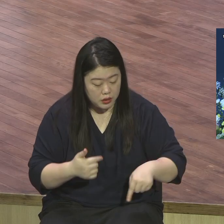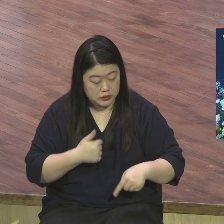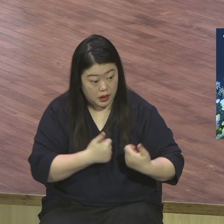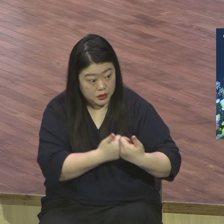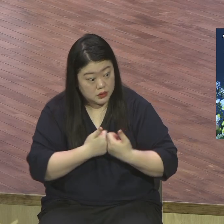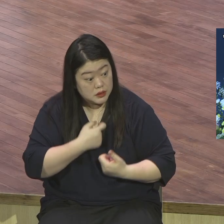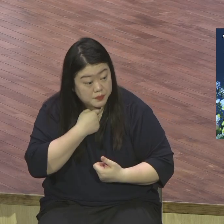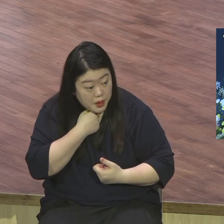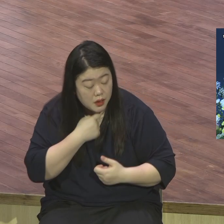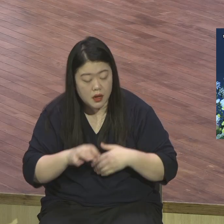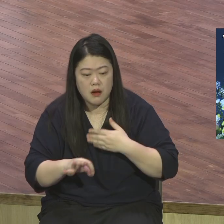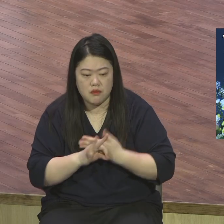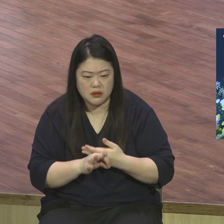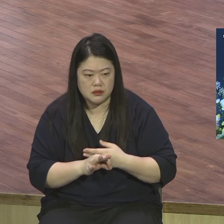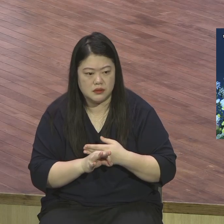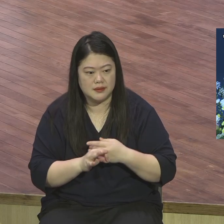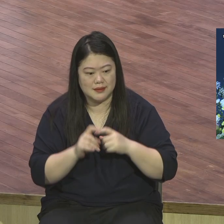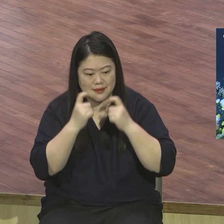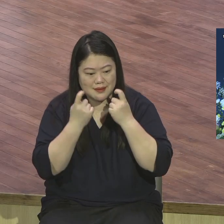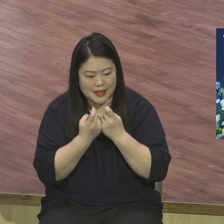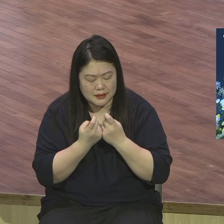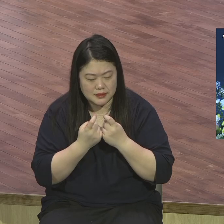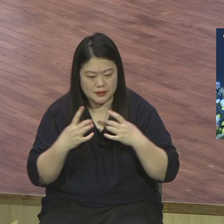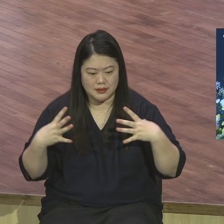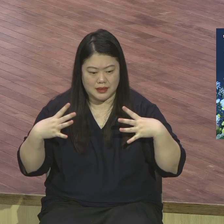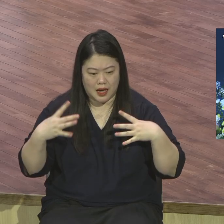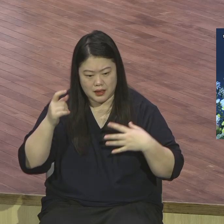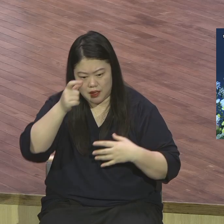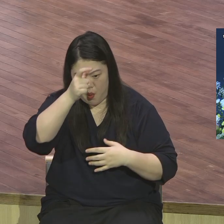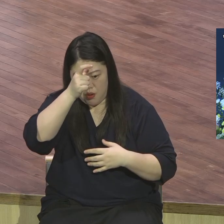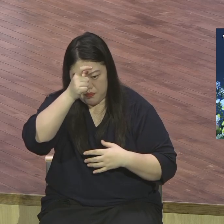십자가를 지고 예수를 쫓는 자가 참 제자다